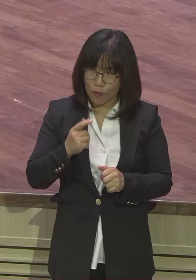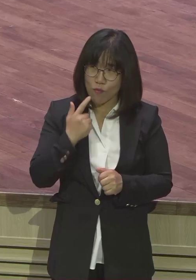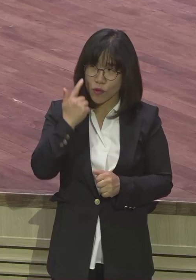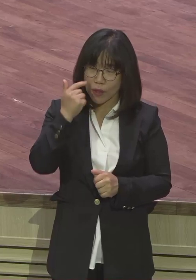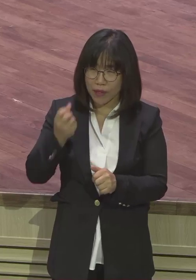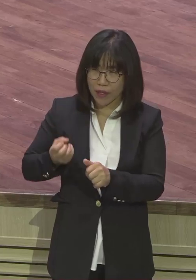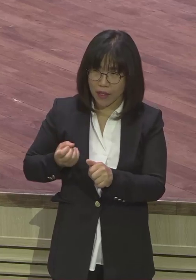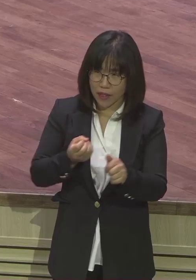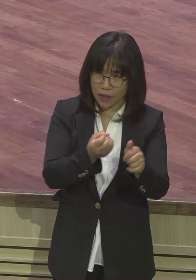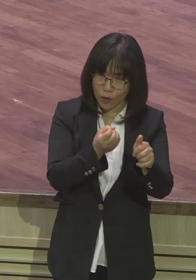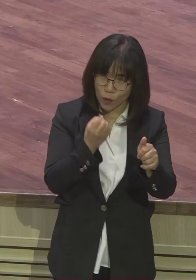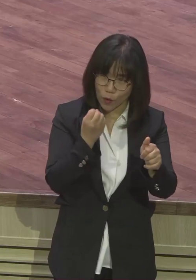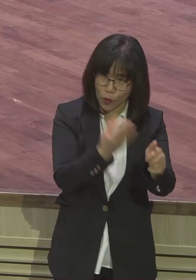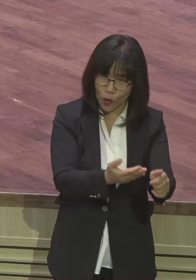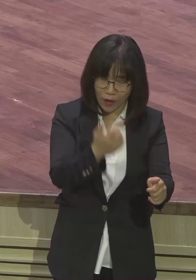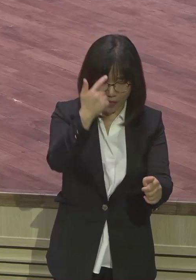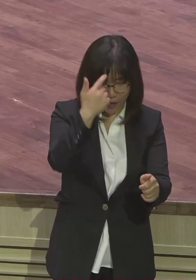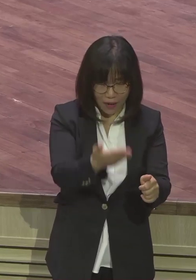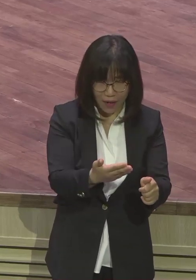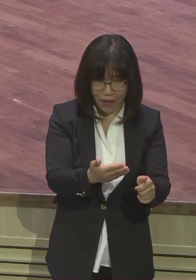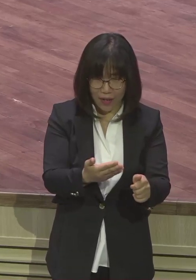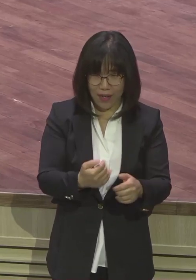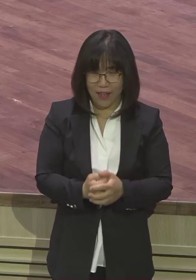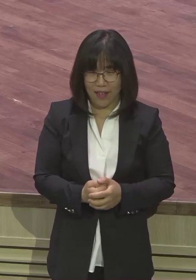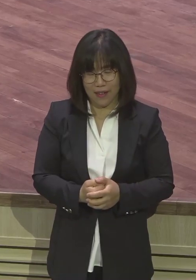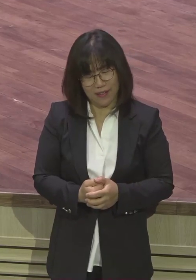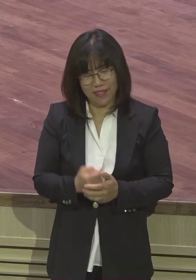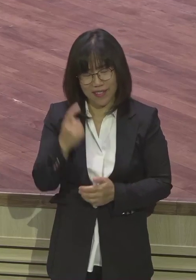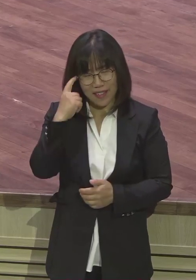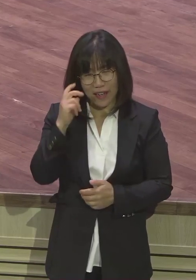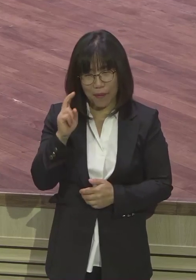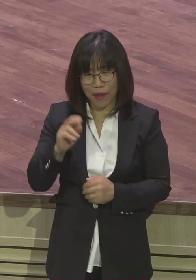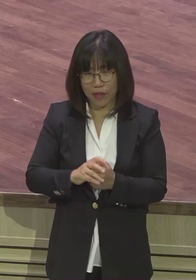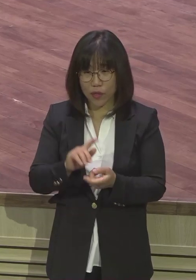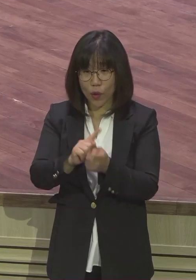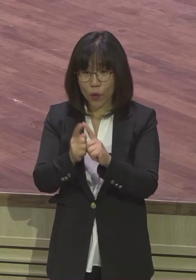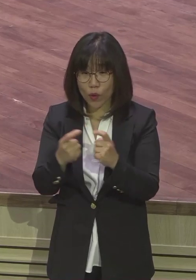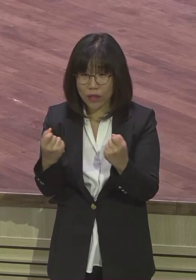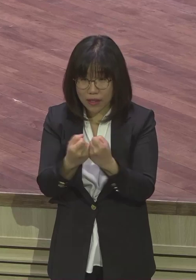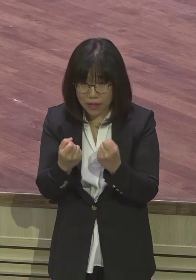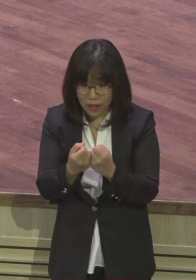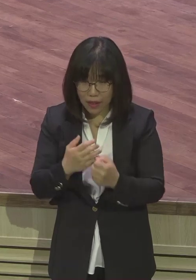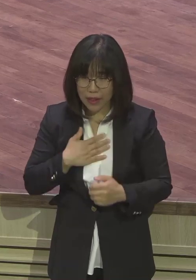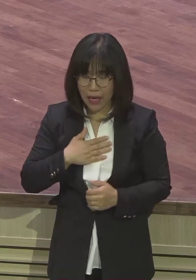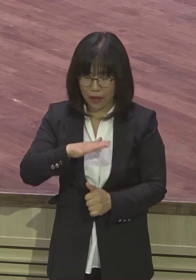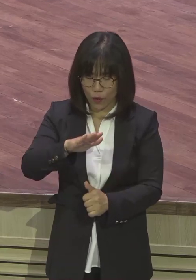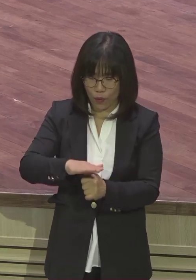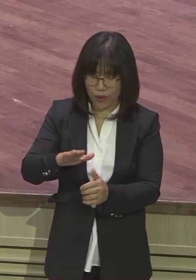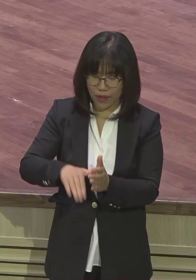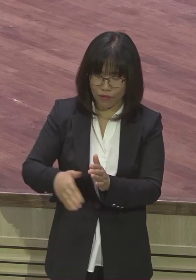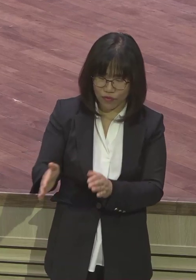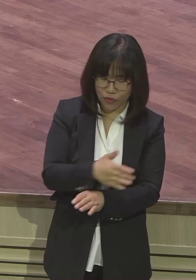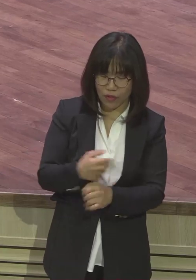와 무슨 숭이다. 여러분 잘 늘어버린 싸우는 게 안 가봐. 저는 어렸을 때부터 막 그거 다 봤거든요. 목사님 막